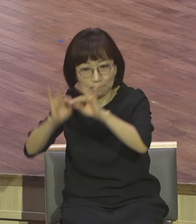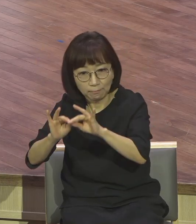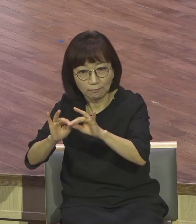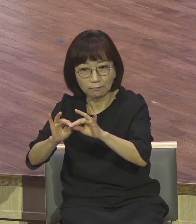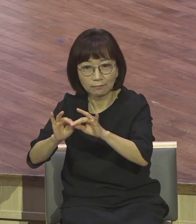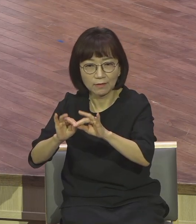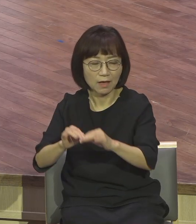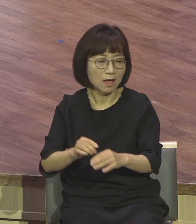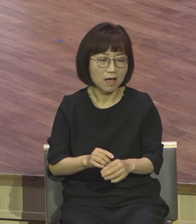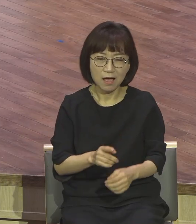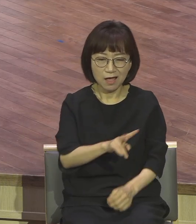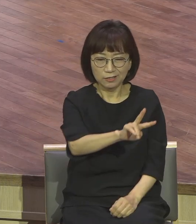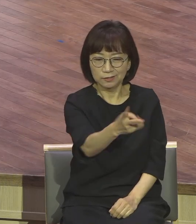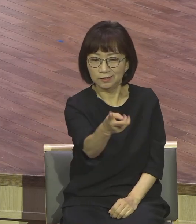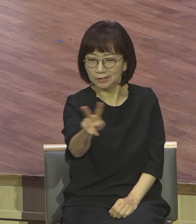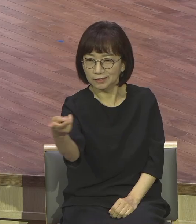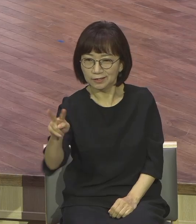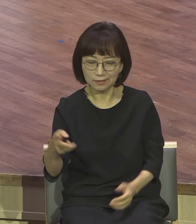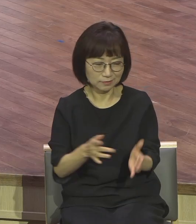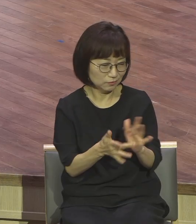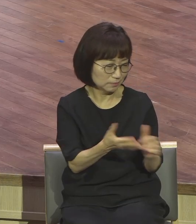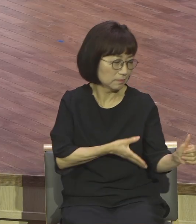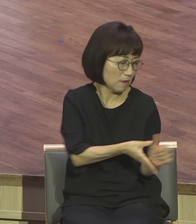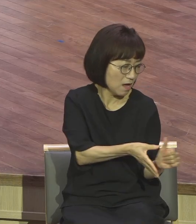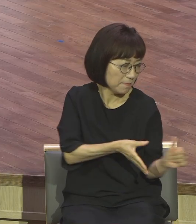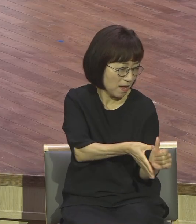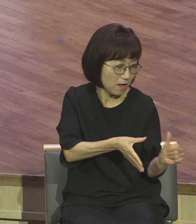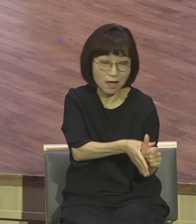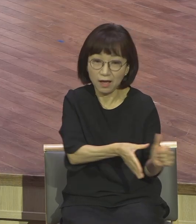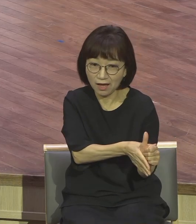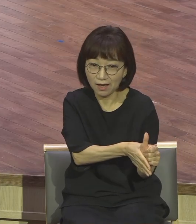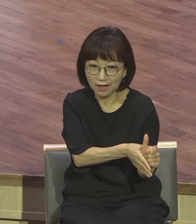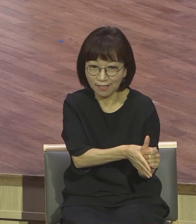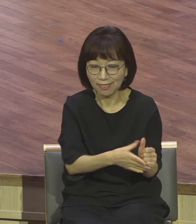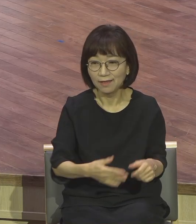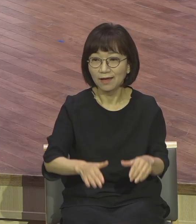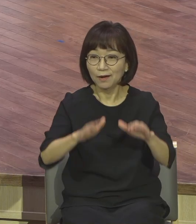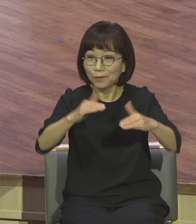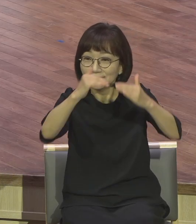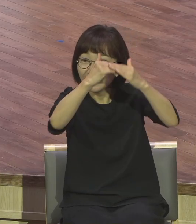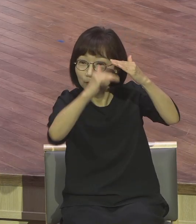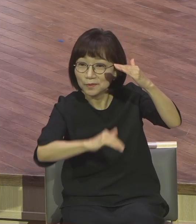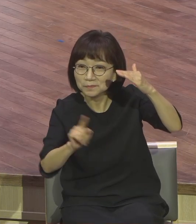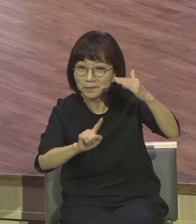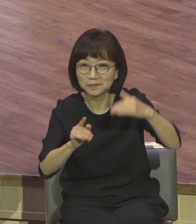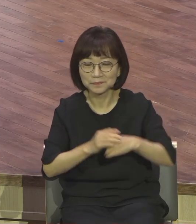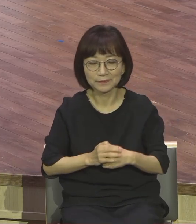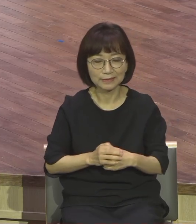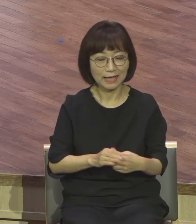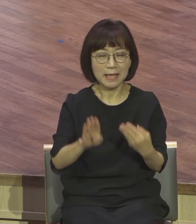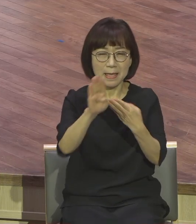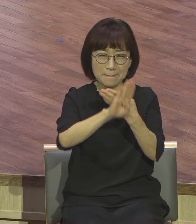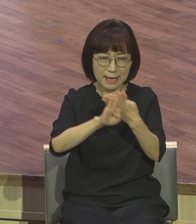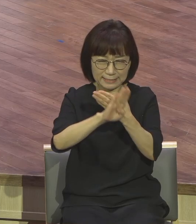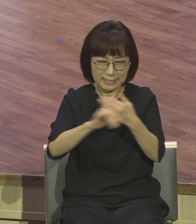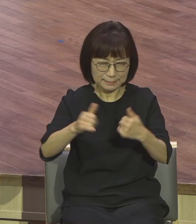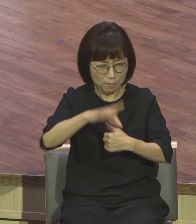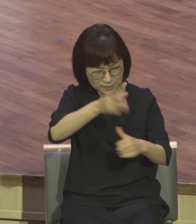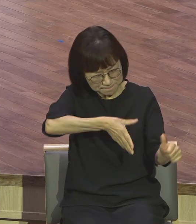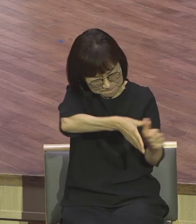각도로 예수님을 공격합니다. 오늘 본문에는 바르신과 바톤터치를 한 사두계파들이